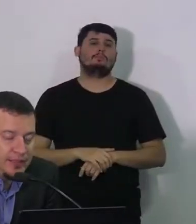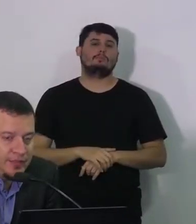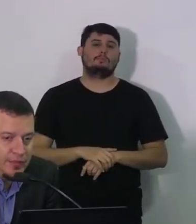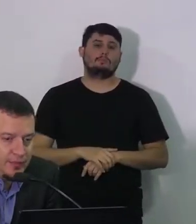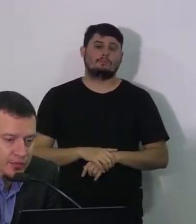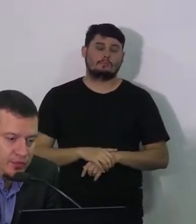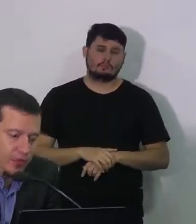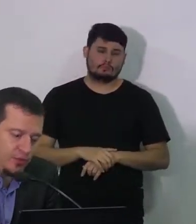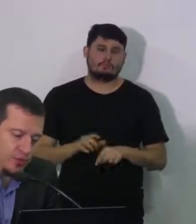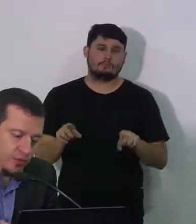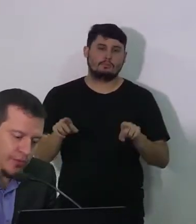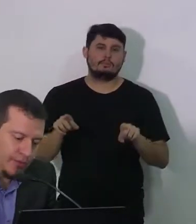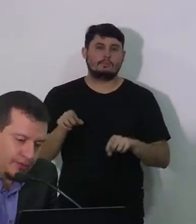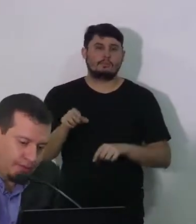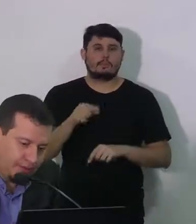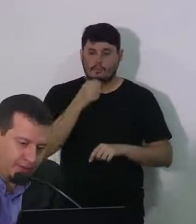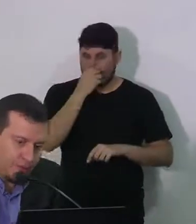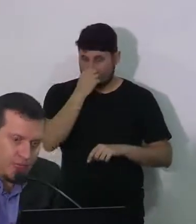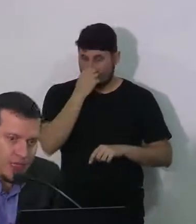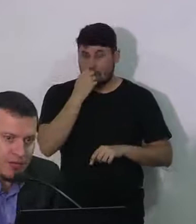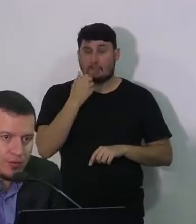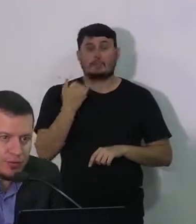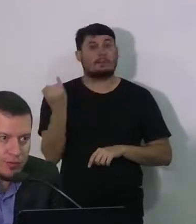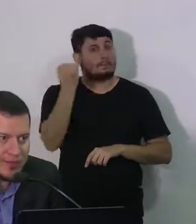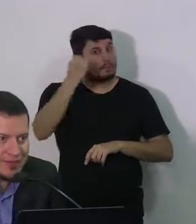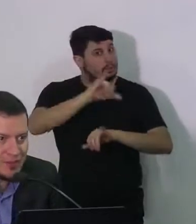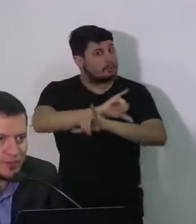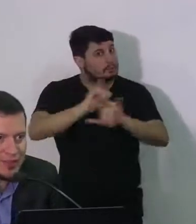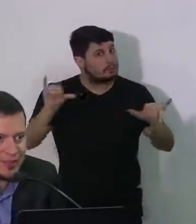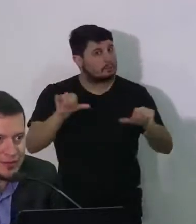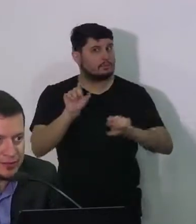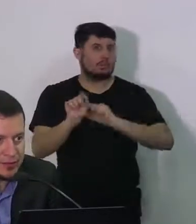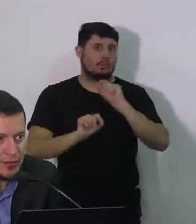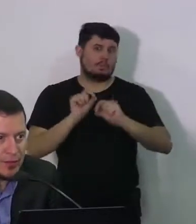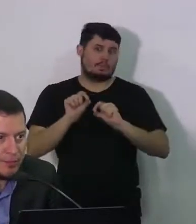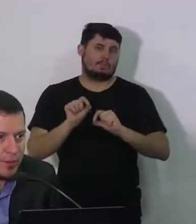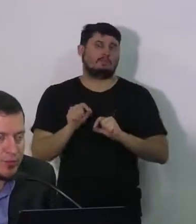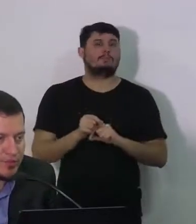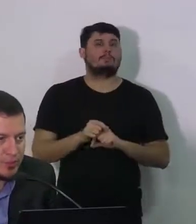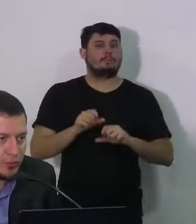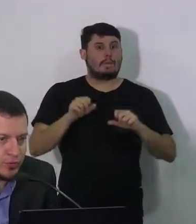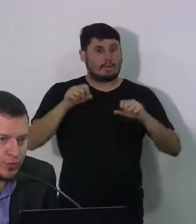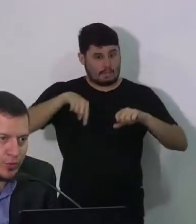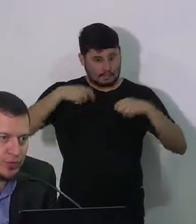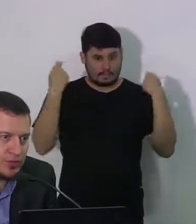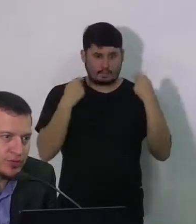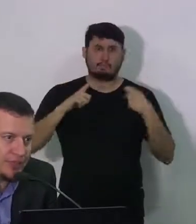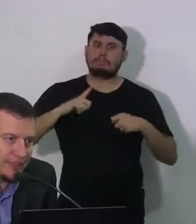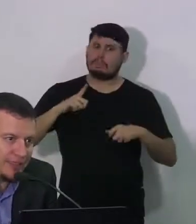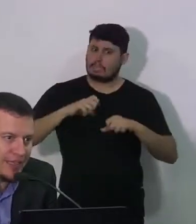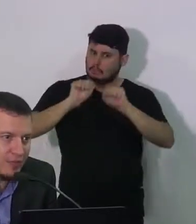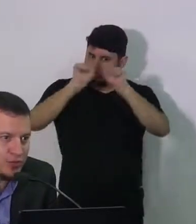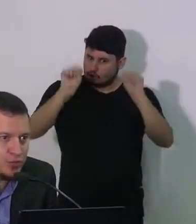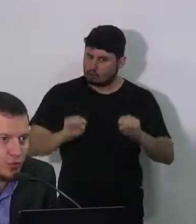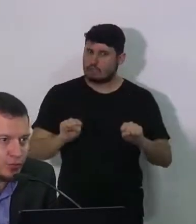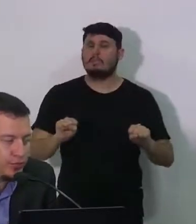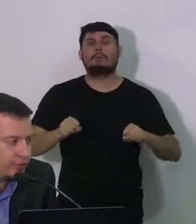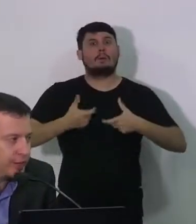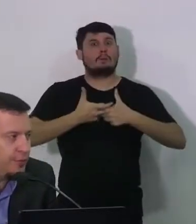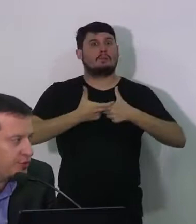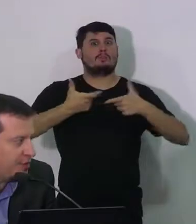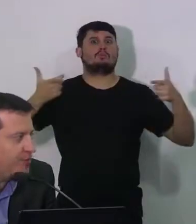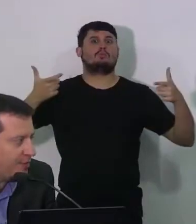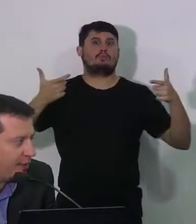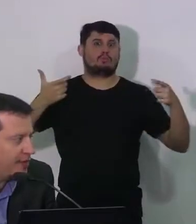retaguarda. Olha só, o que é interessante é a gente mostrar, Caruaru tem uma rede de saúde grande. Para o município do nosso porte, a nossa rede, é quase o